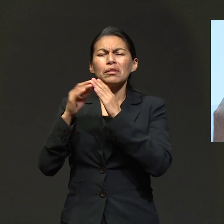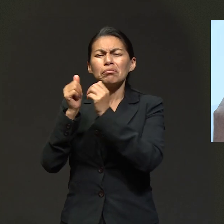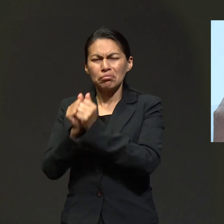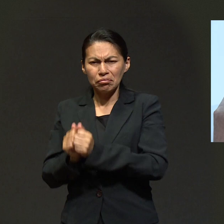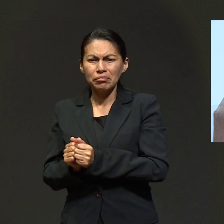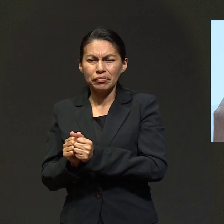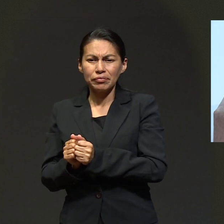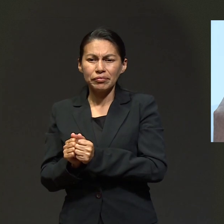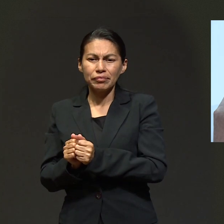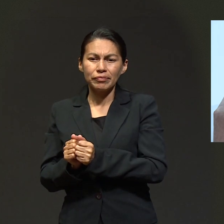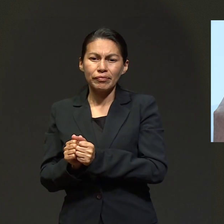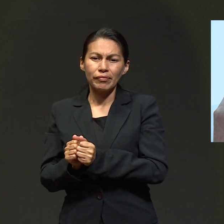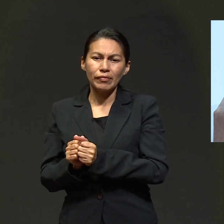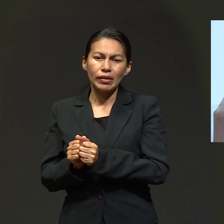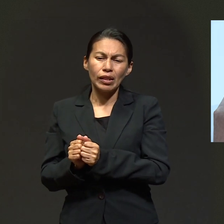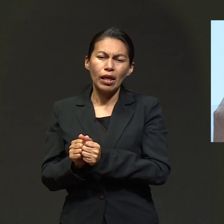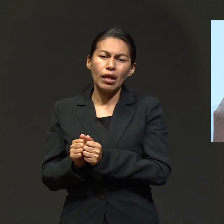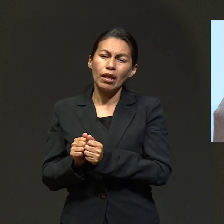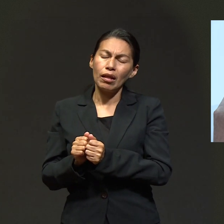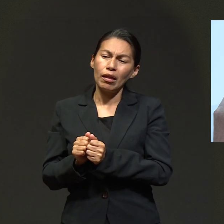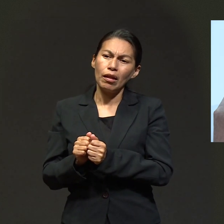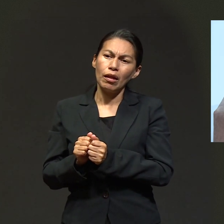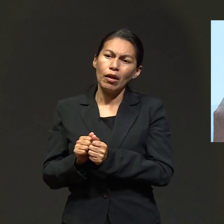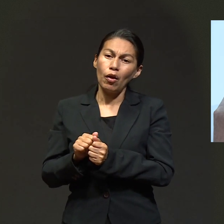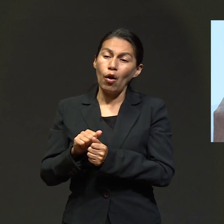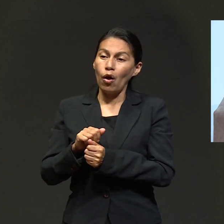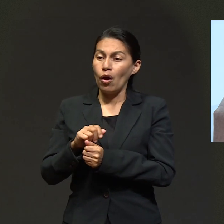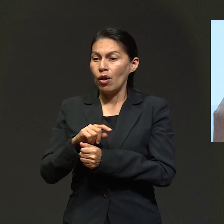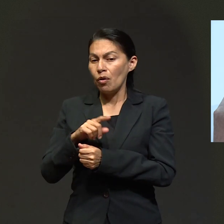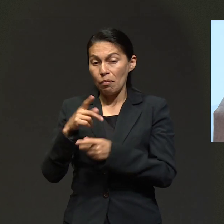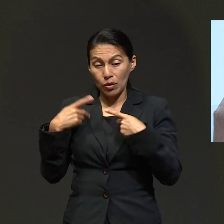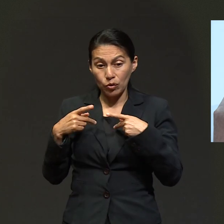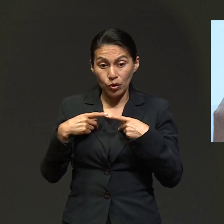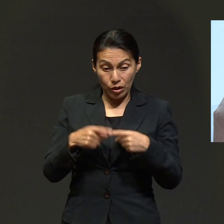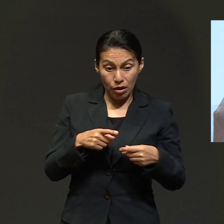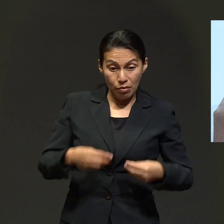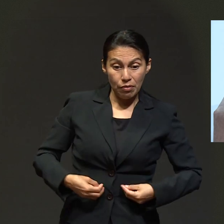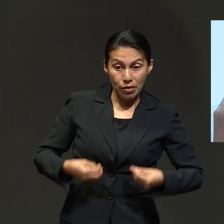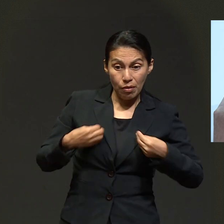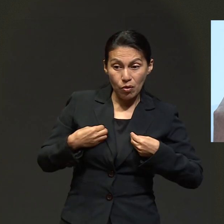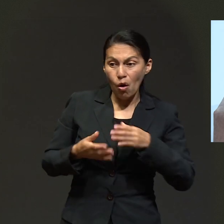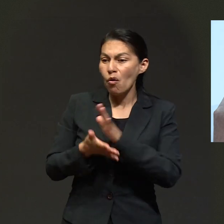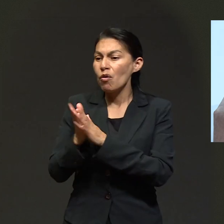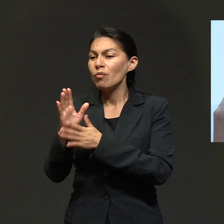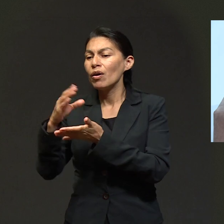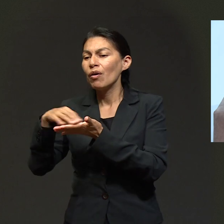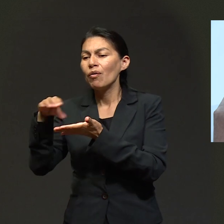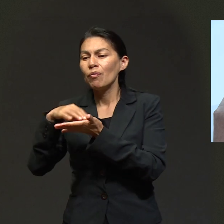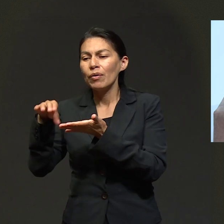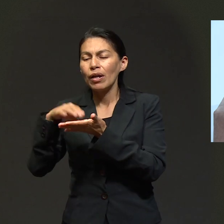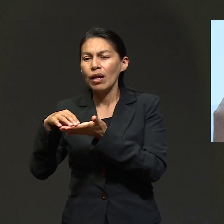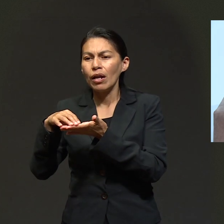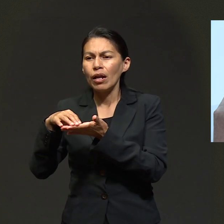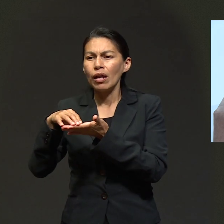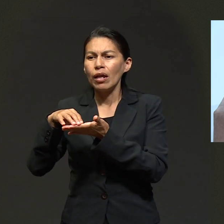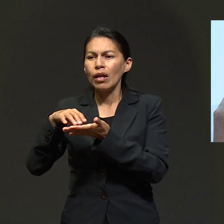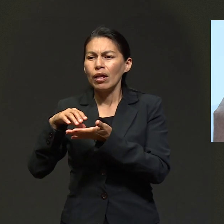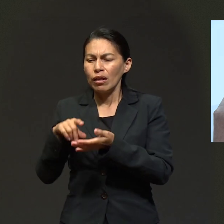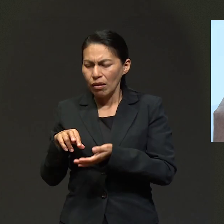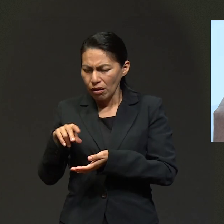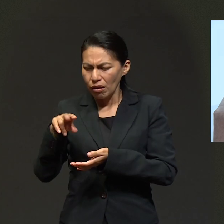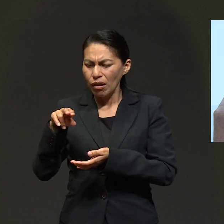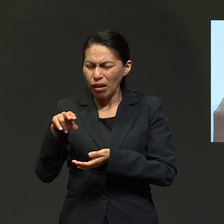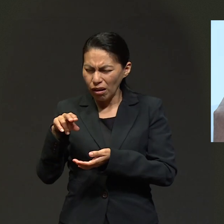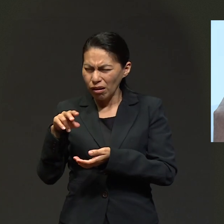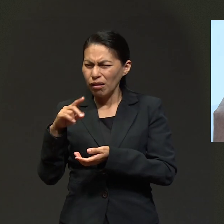y yo me quedé en casa y desafortunadamente, cuando fuimos de compras con las personas que vivíamos, al subir